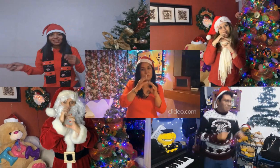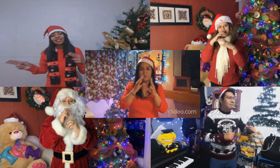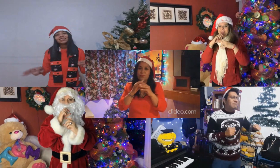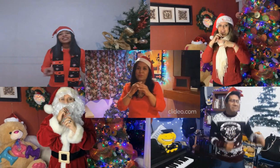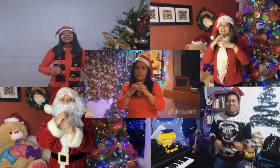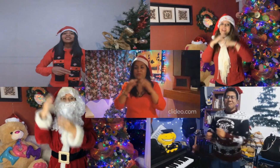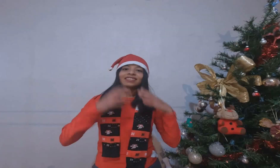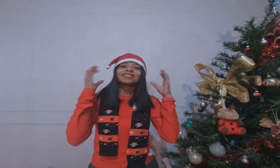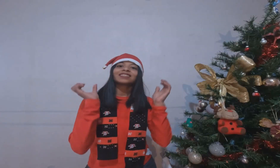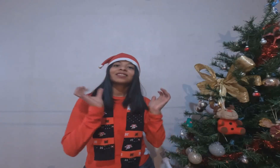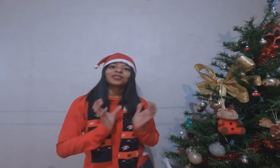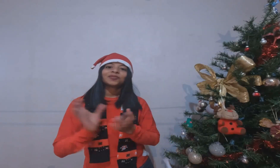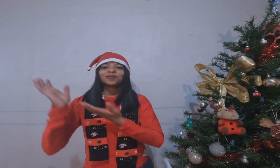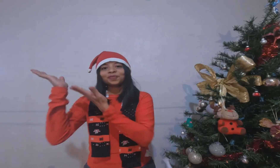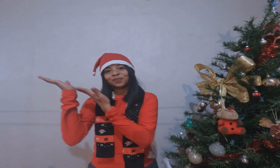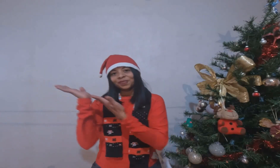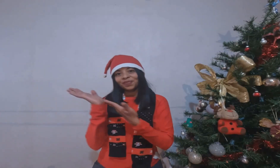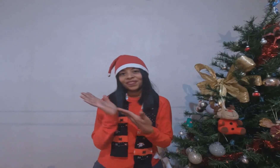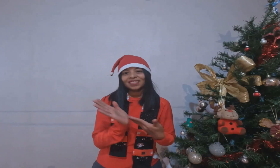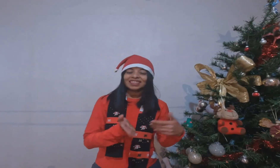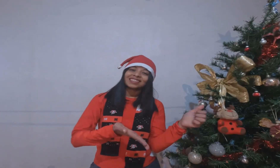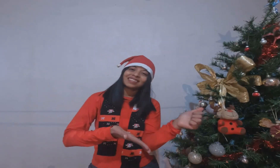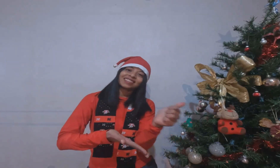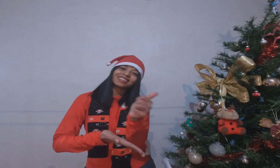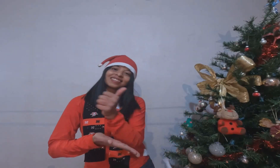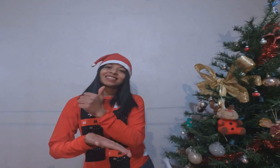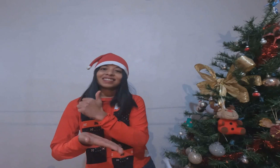Santa Cruz llegó a la ciudad